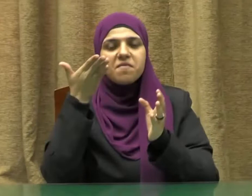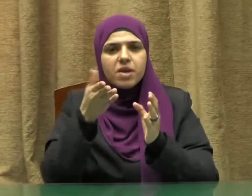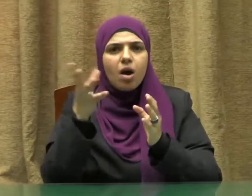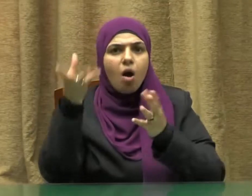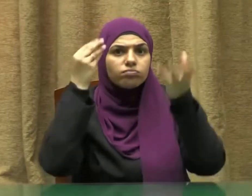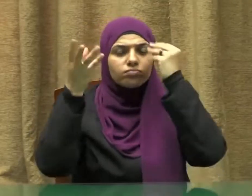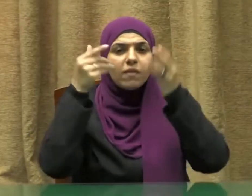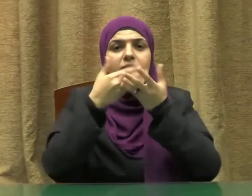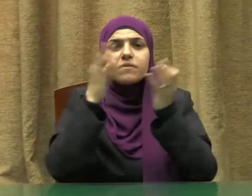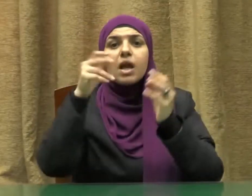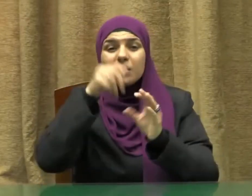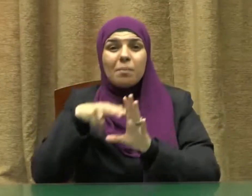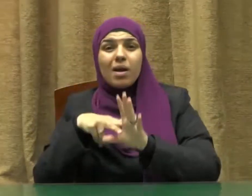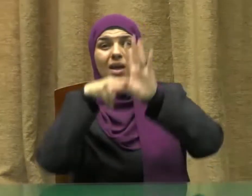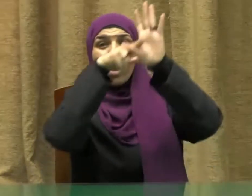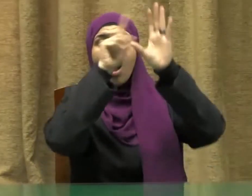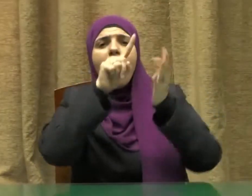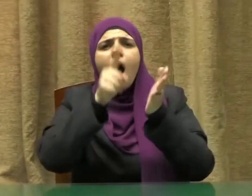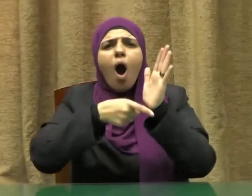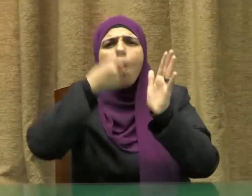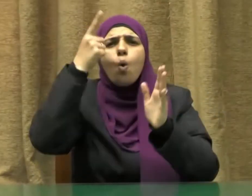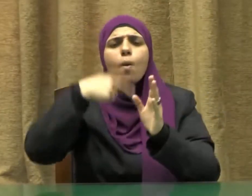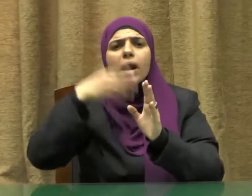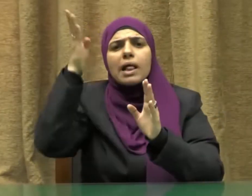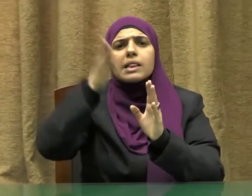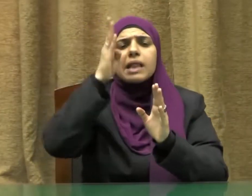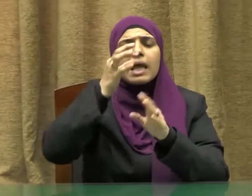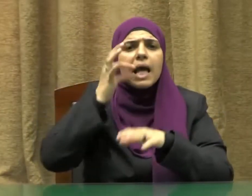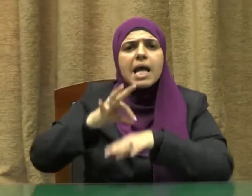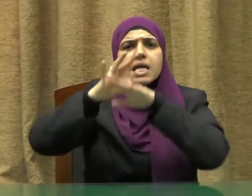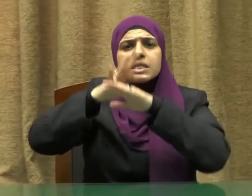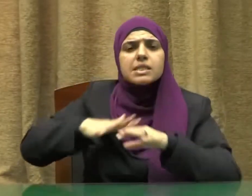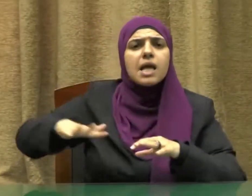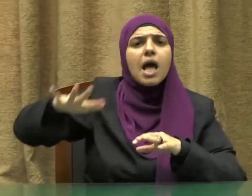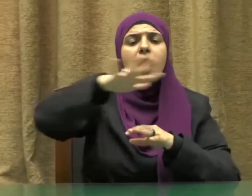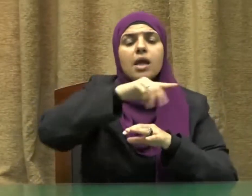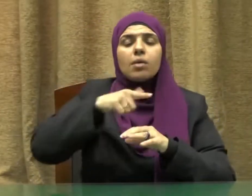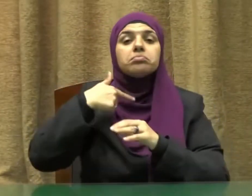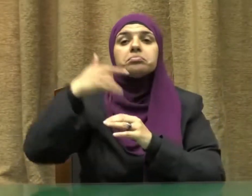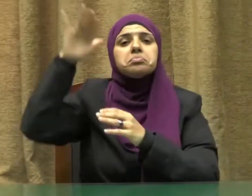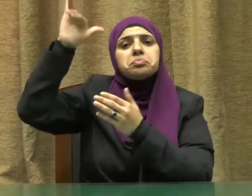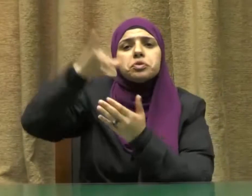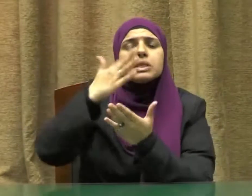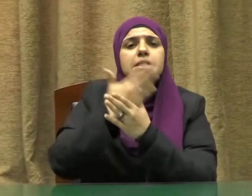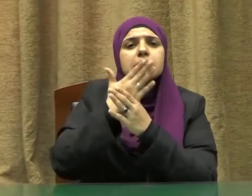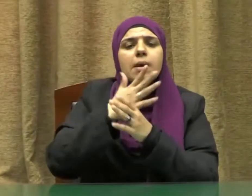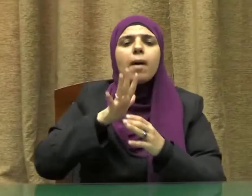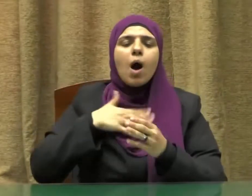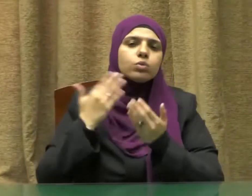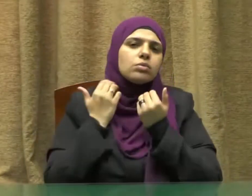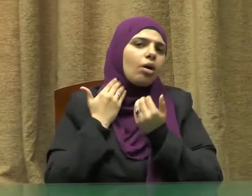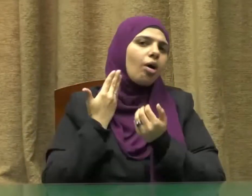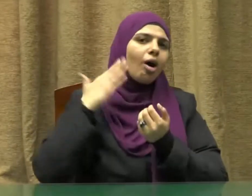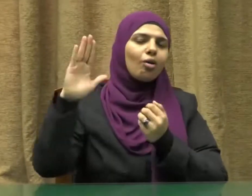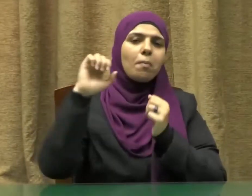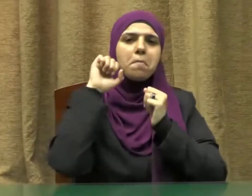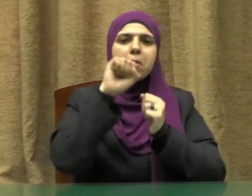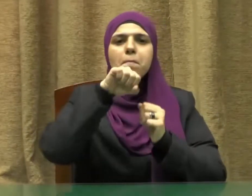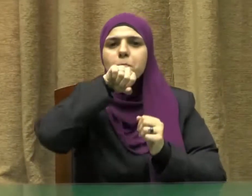فهي رحلة فريدة في تاريخ الإنسانية جاءت تكريما لخاتم الأنبياء